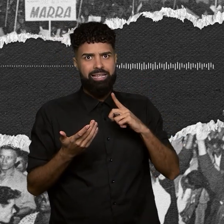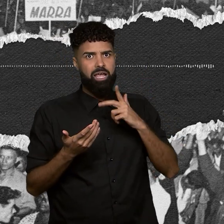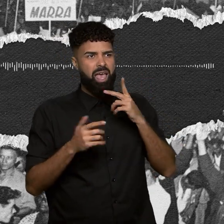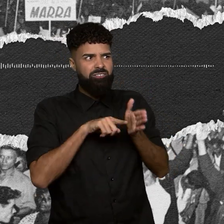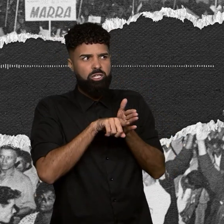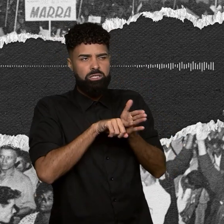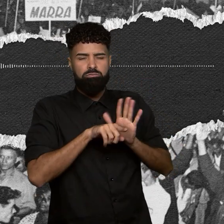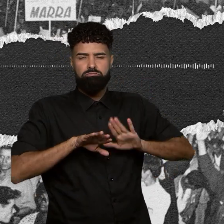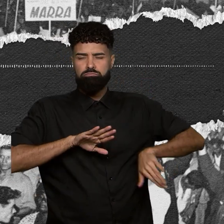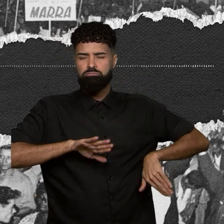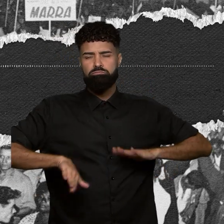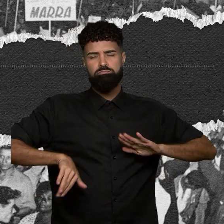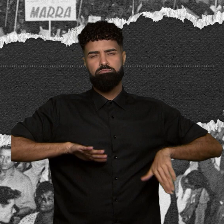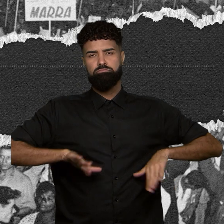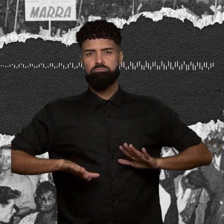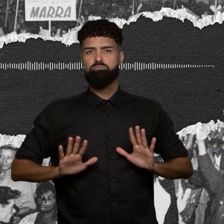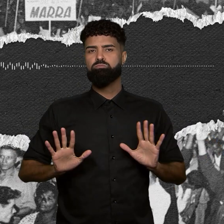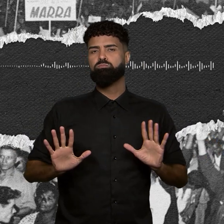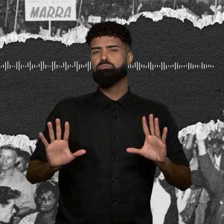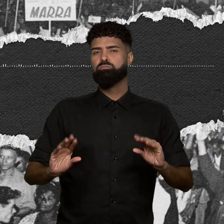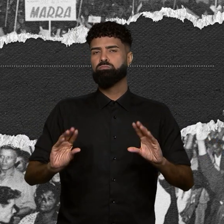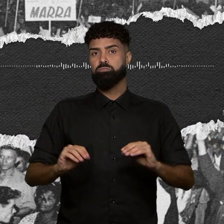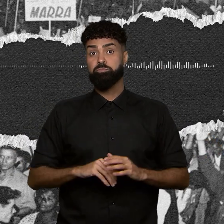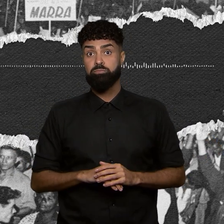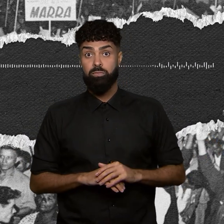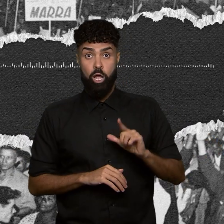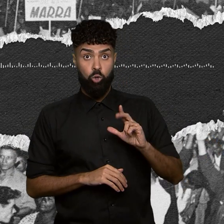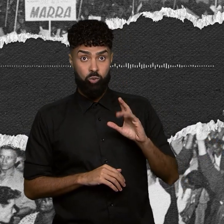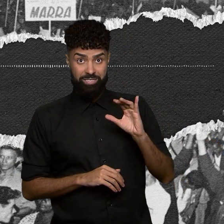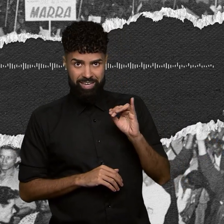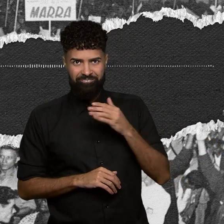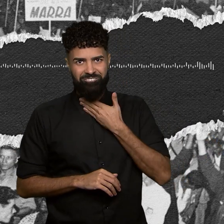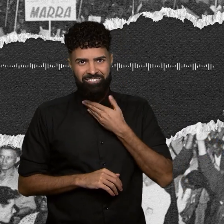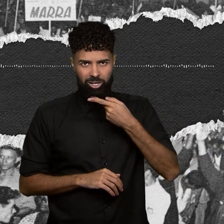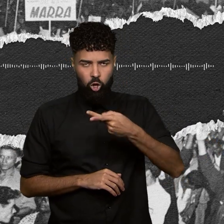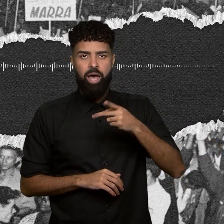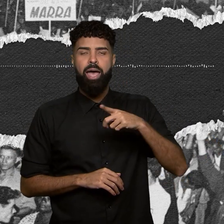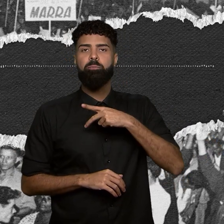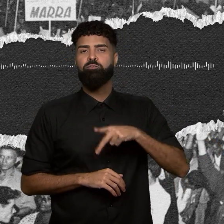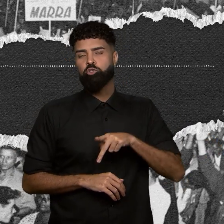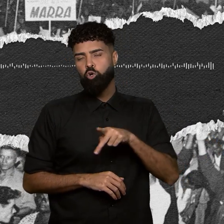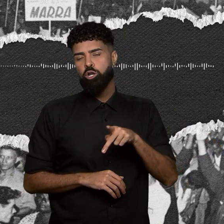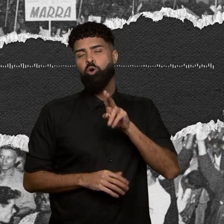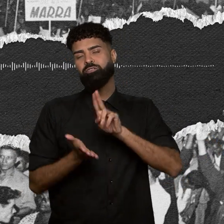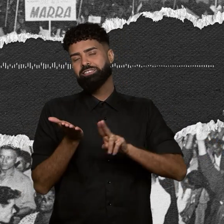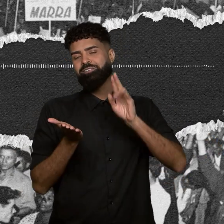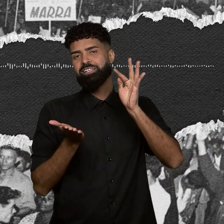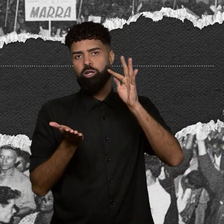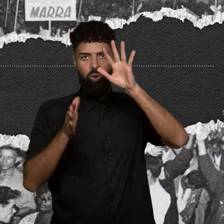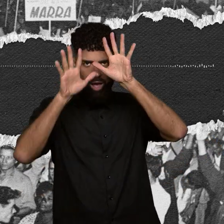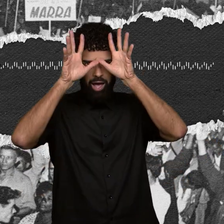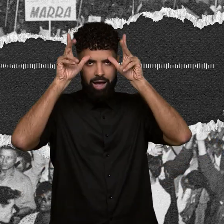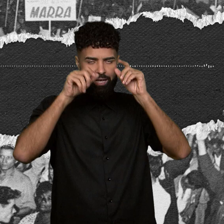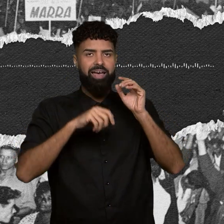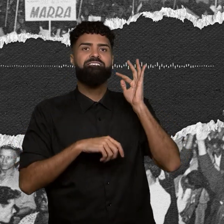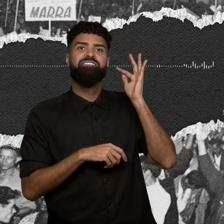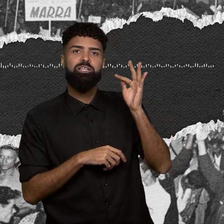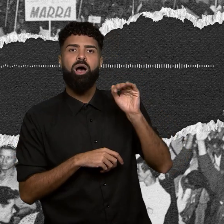devida investigação, né? Lucy Brown é professora da Universidade Federal do Acre e da Federal do ABC e estuda como os